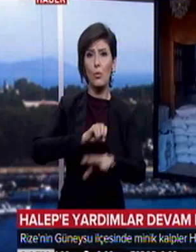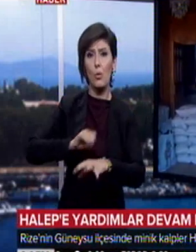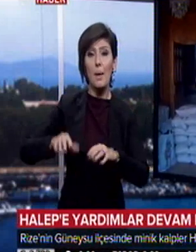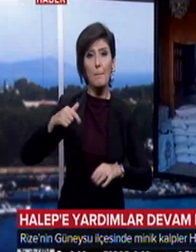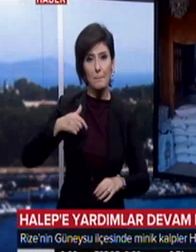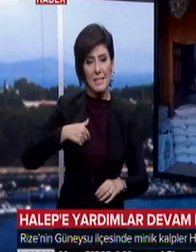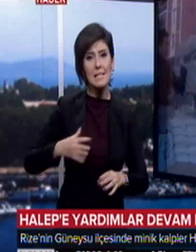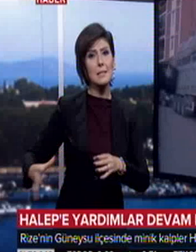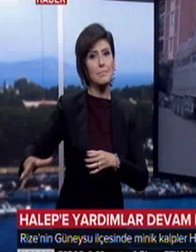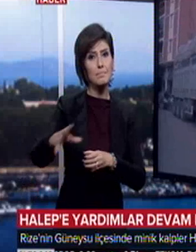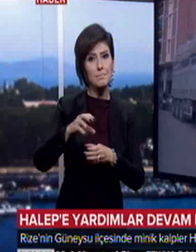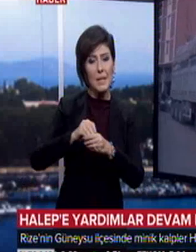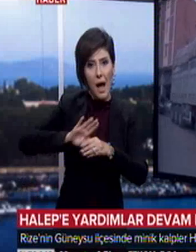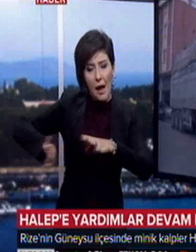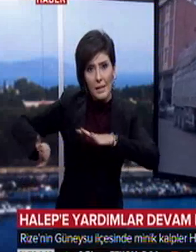tasnifleyip, ayırlaştırıp, kolluyoruz.